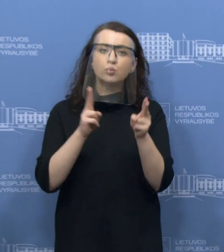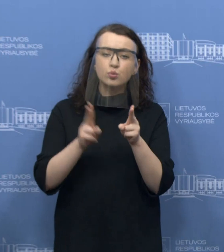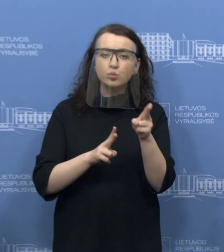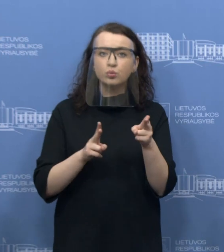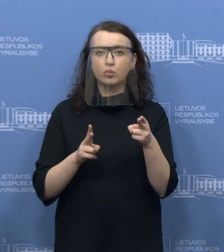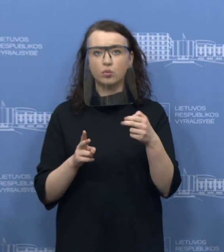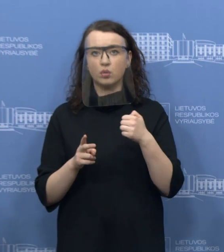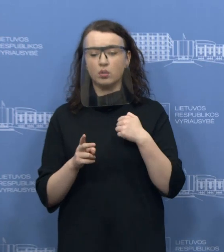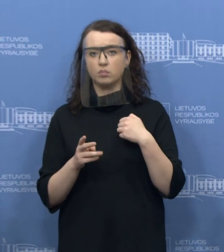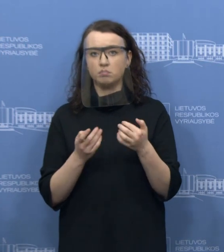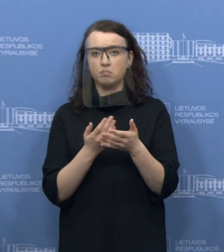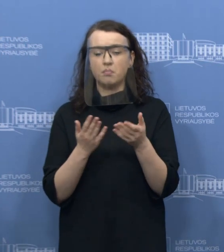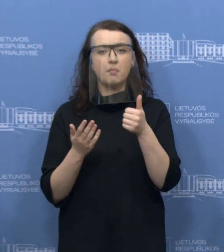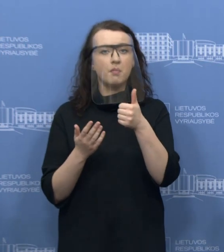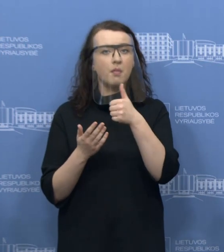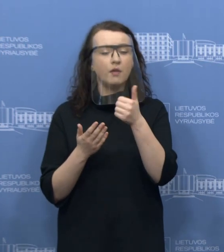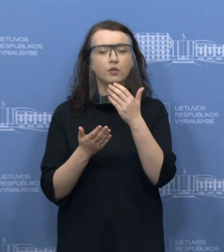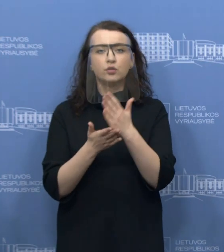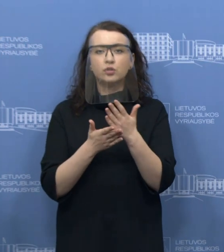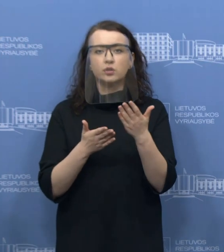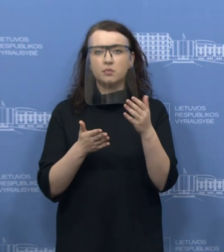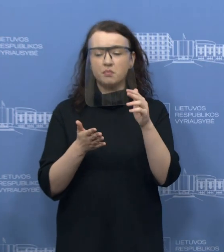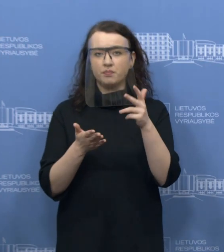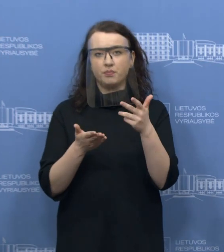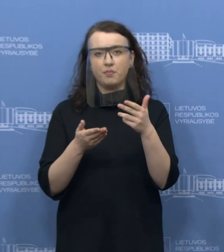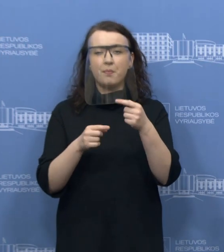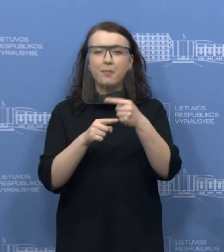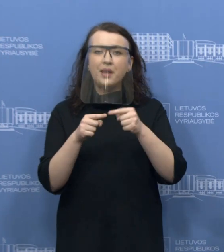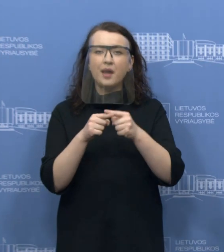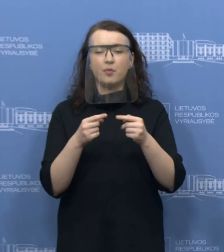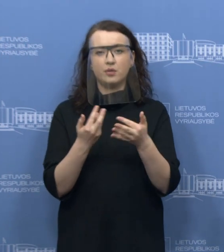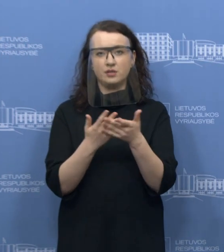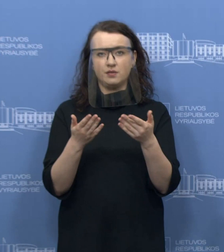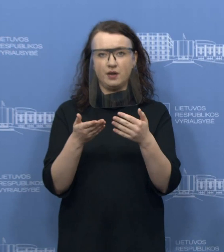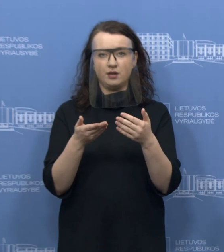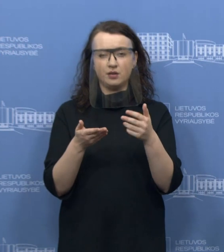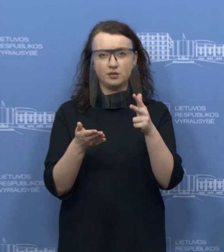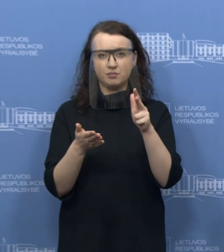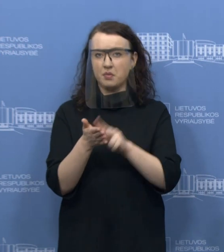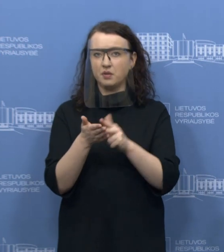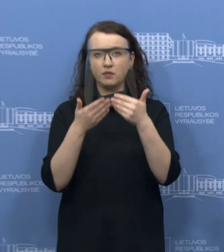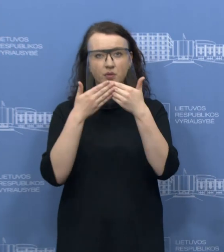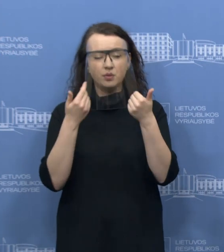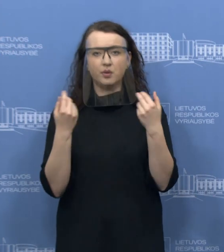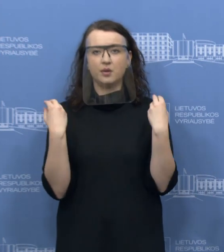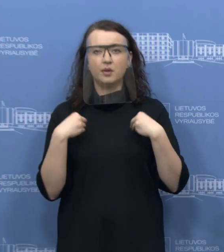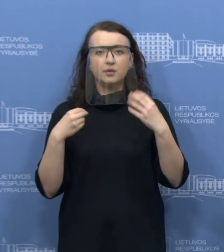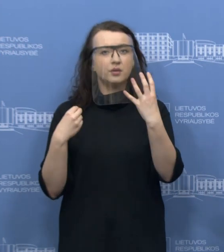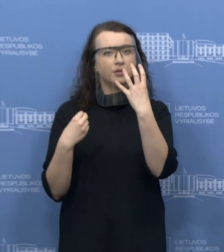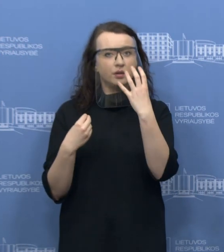nustatę, kad nesertifikuotos apsaugos priemonės būtų pasiekusios gydymo įstaigas arba kitas didetnes institucijas?